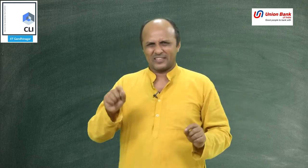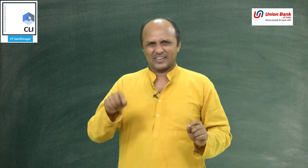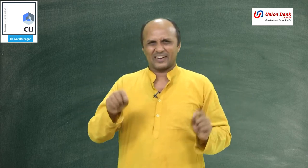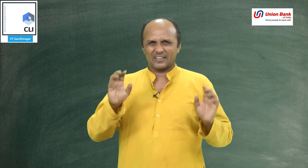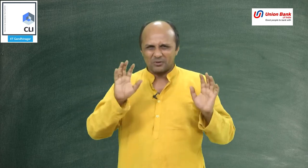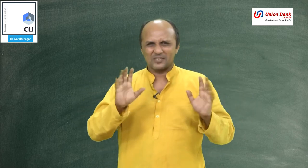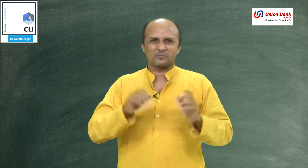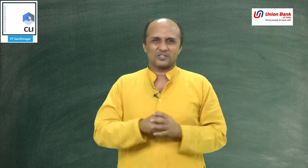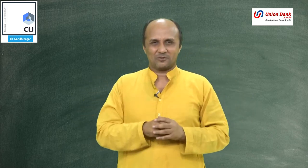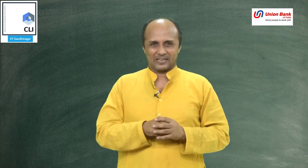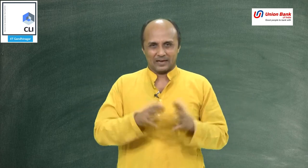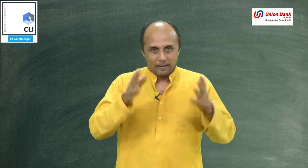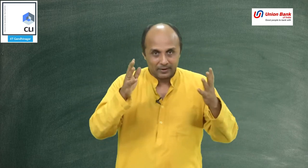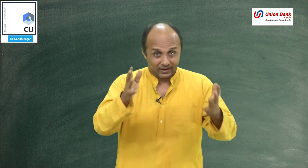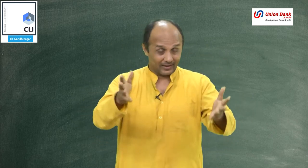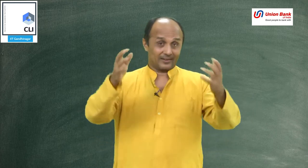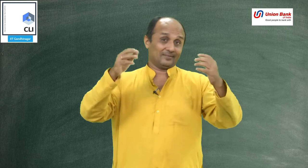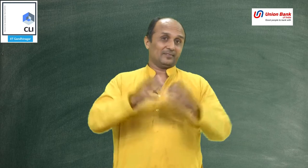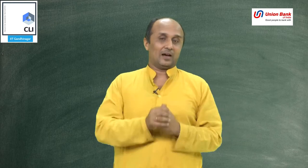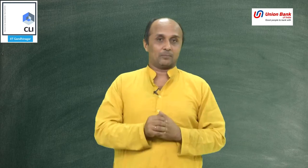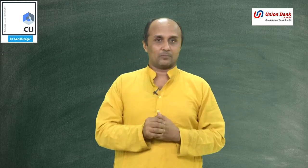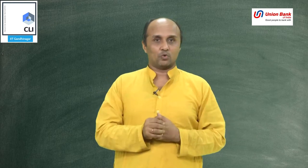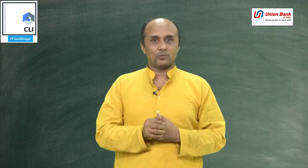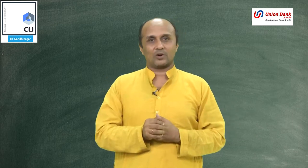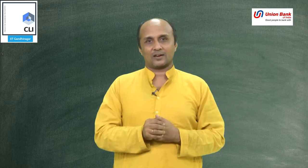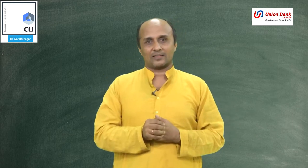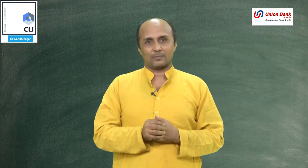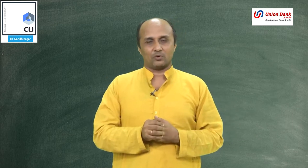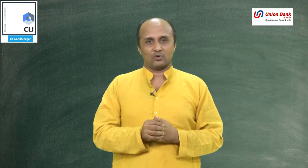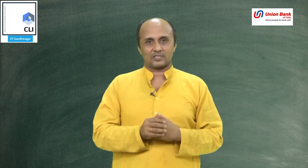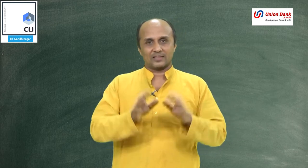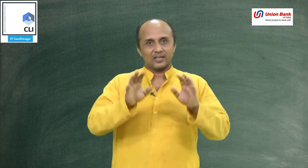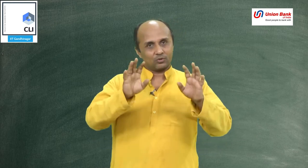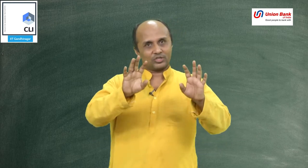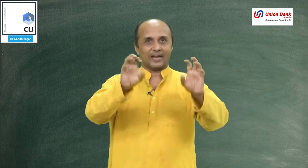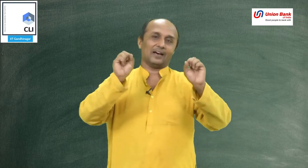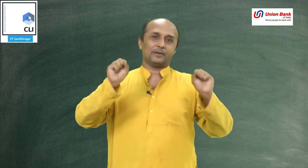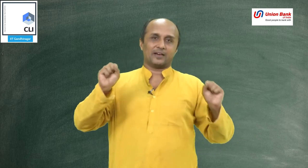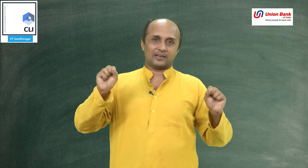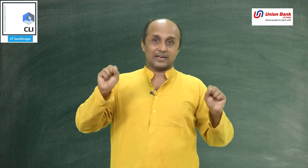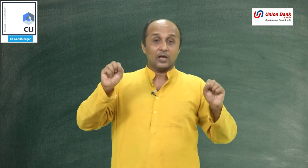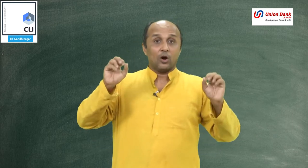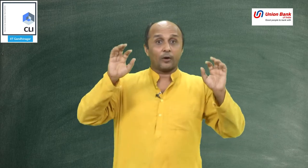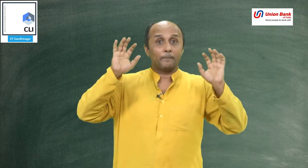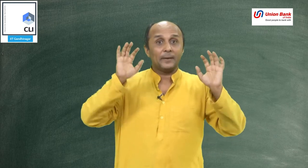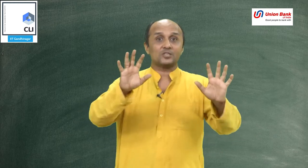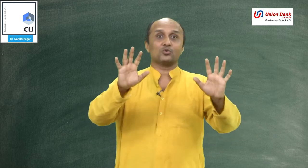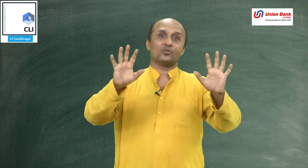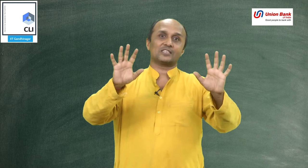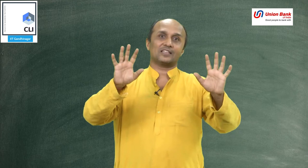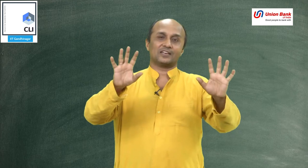तरह रखना थोड़ा सा मुश्किल हो जाएगा पर अगर आप खूब योगा करते हैं अपनी उंगलियों के साथ तो शायद आप ये कर ले जाएँ और बीस उंगलियों के साथ अगर